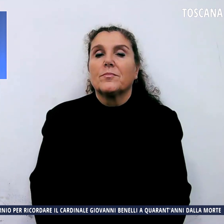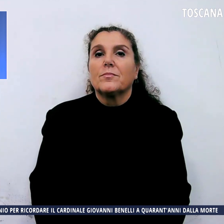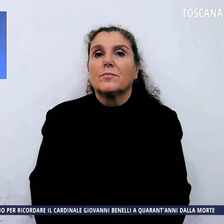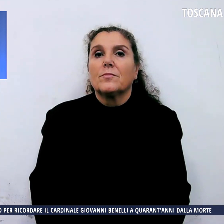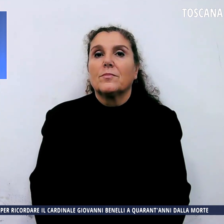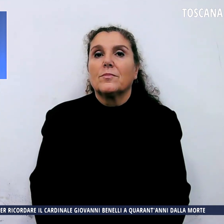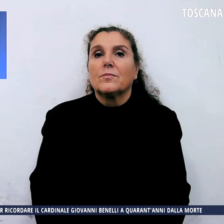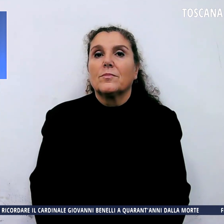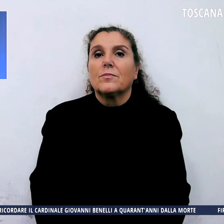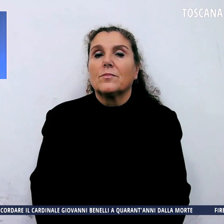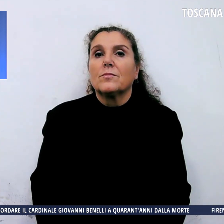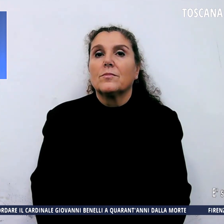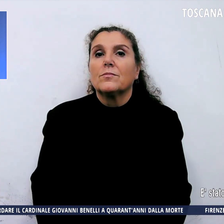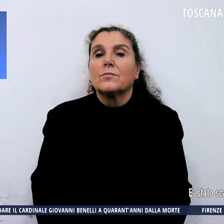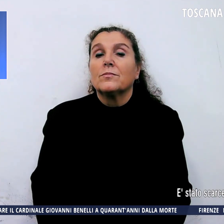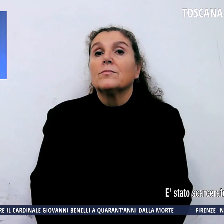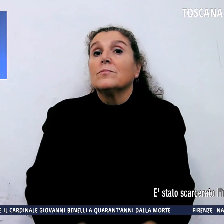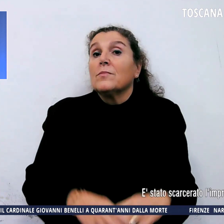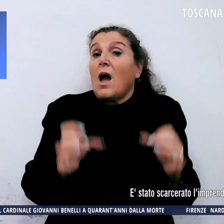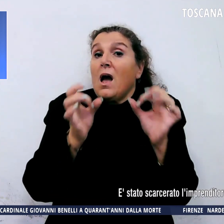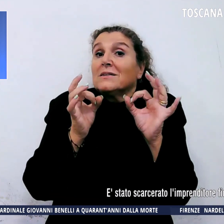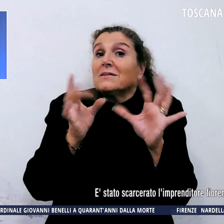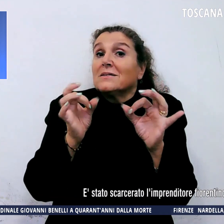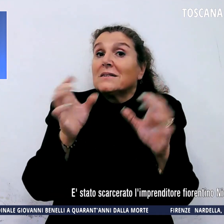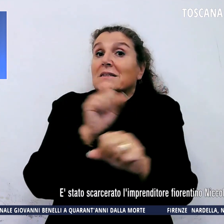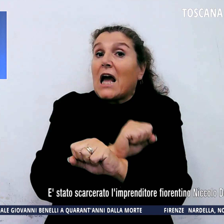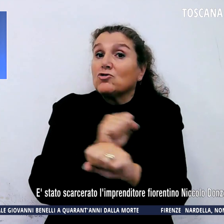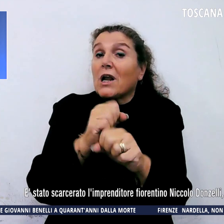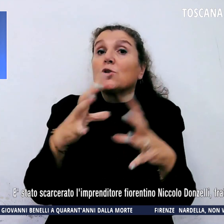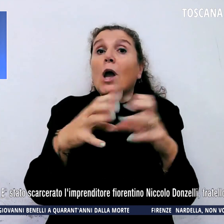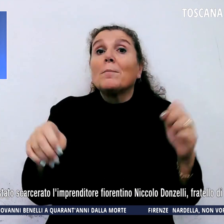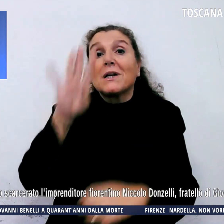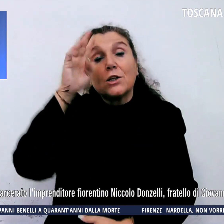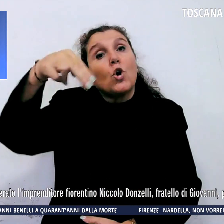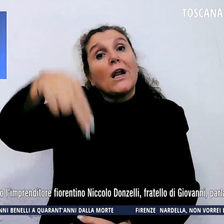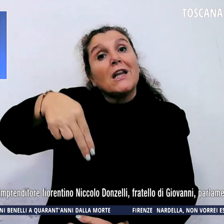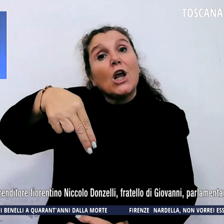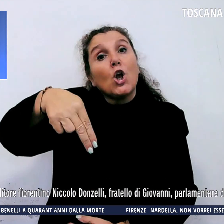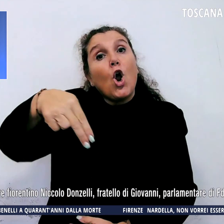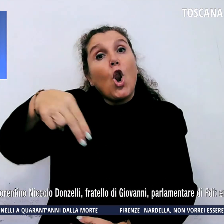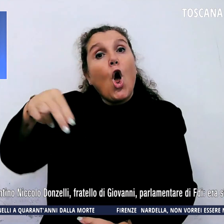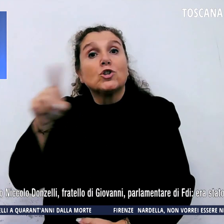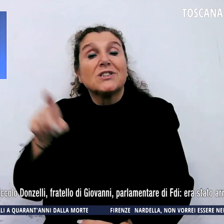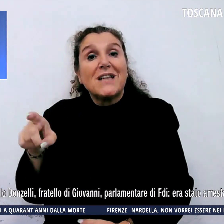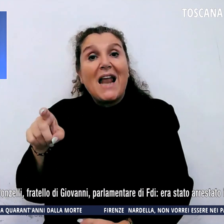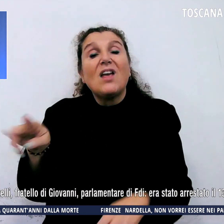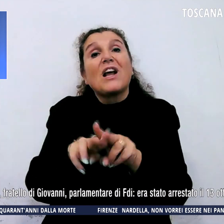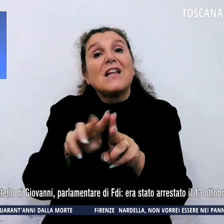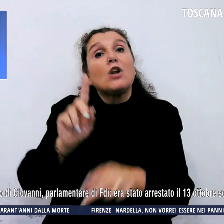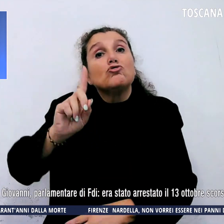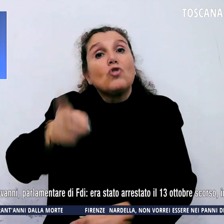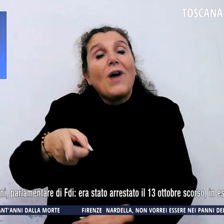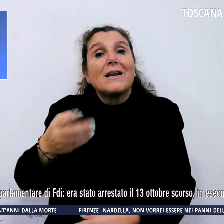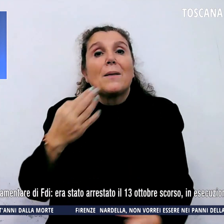Ed è stato scarcerato l'imprenditore fiorentino Niccolò Donzelli, fratello di Giovanni, parlamentare